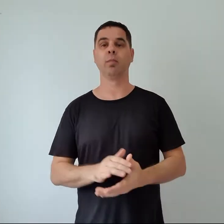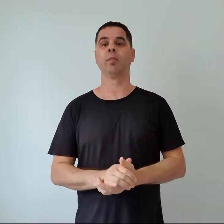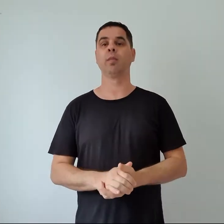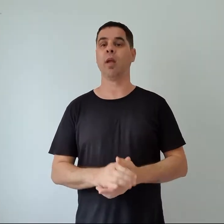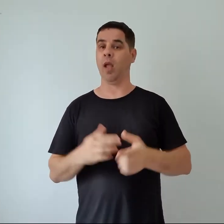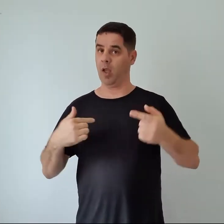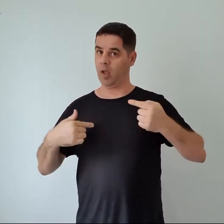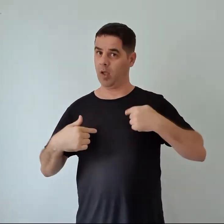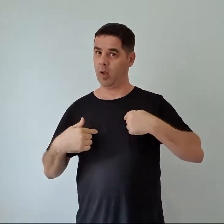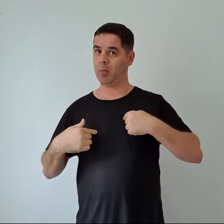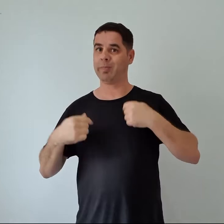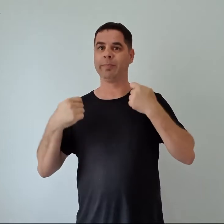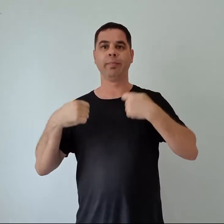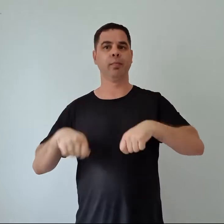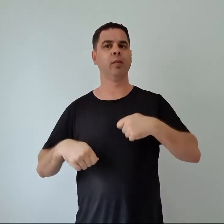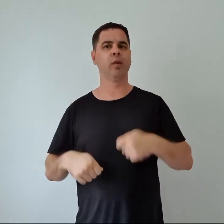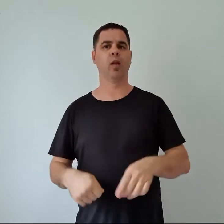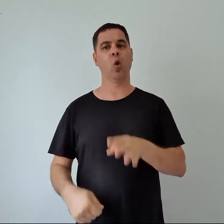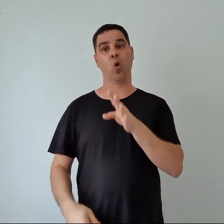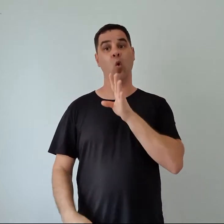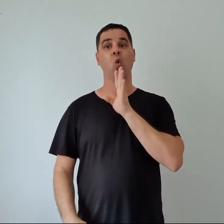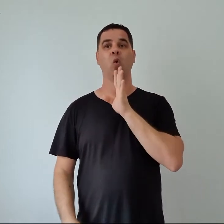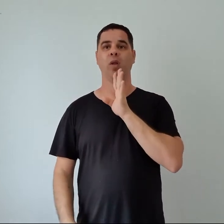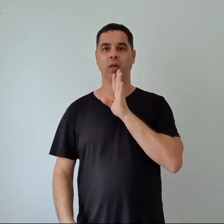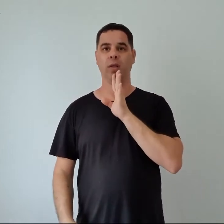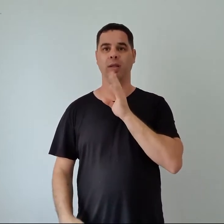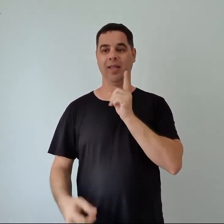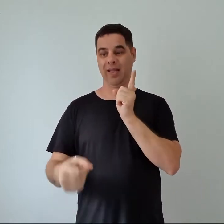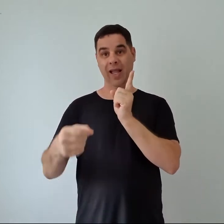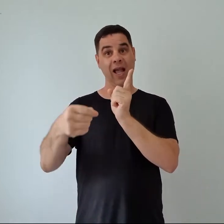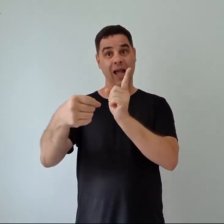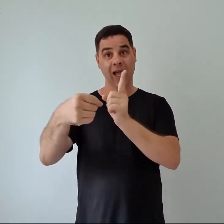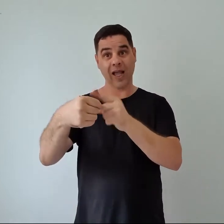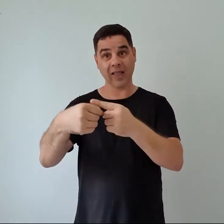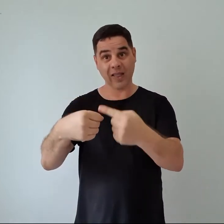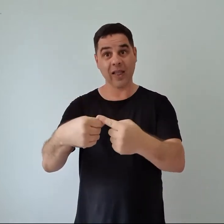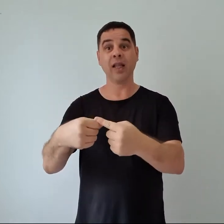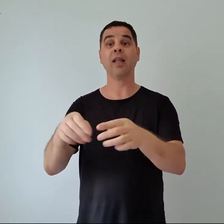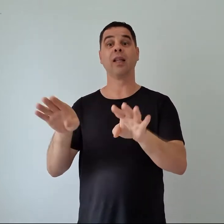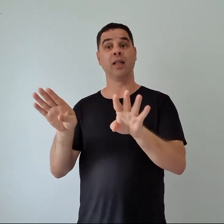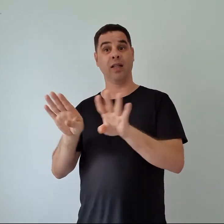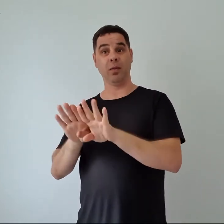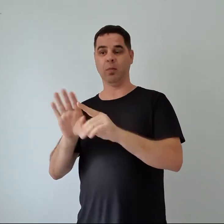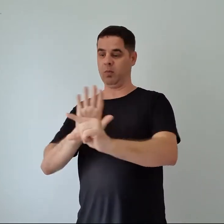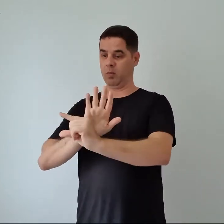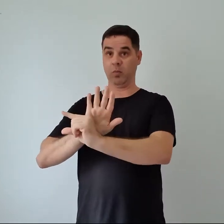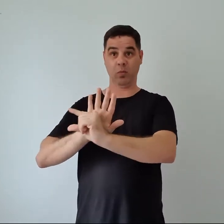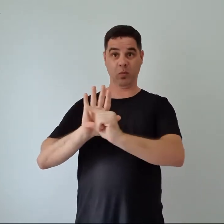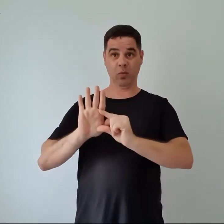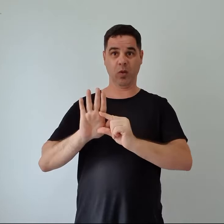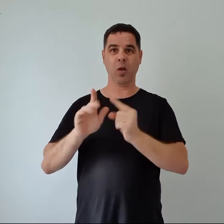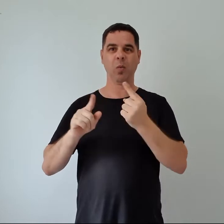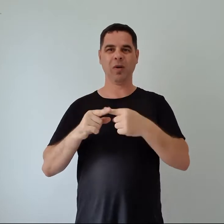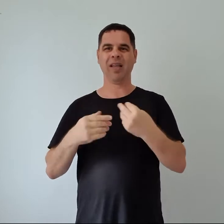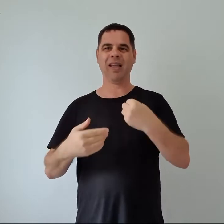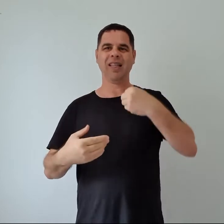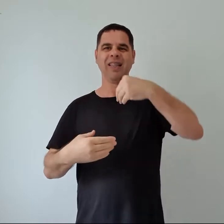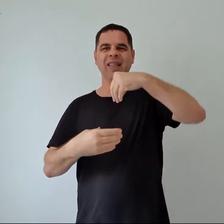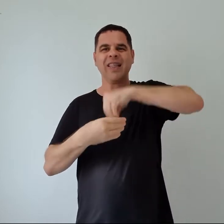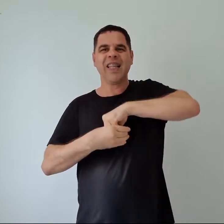Eu precisava conhecê-las, a cidade e Marlena. Elas eram parte de mim, certamente.